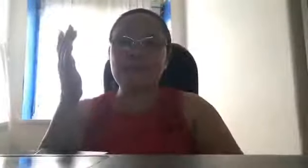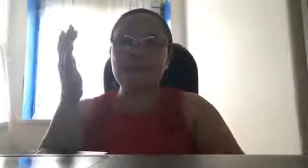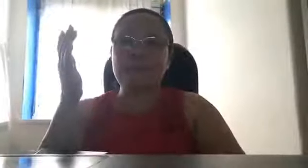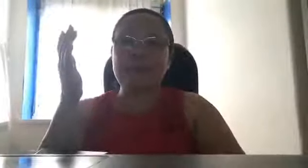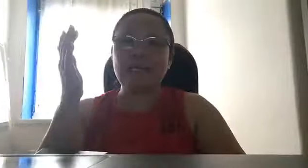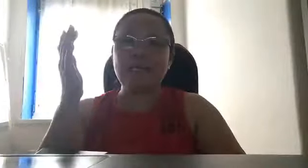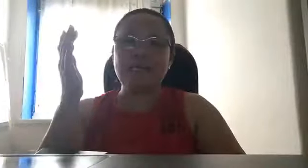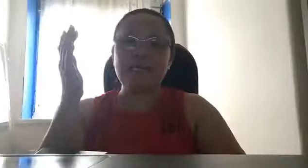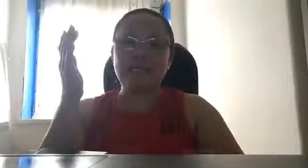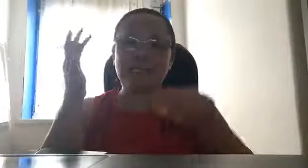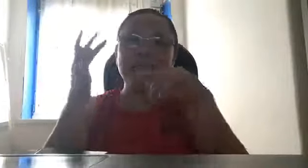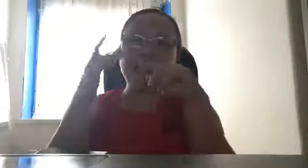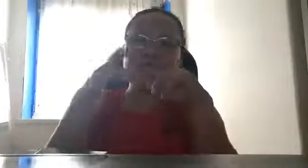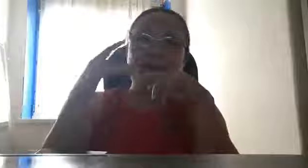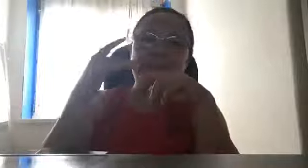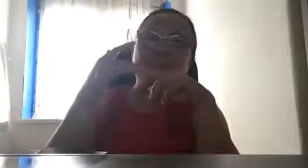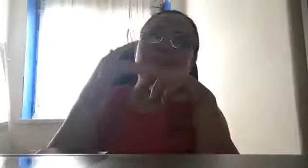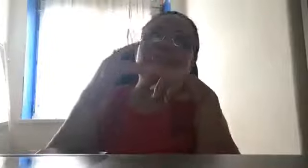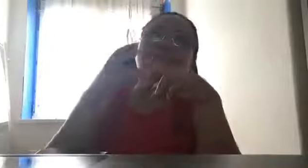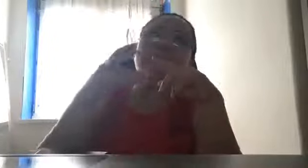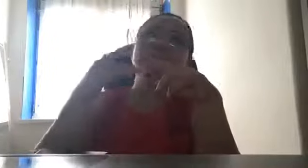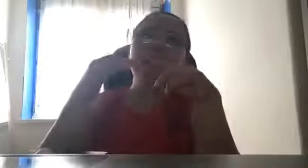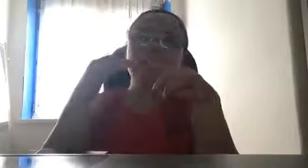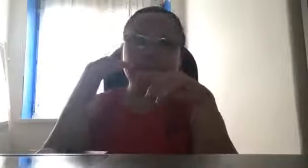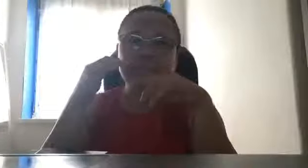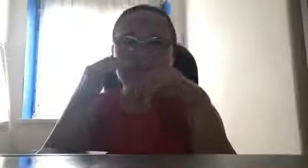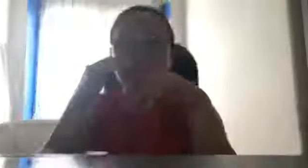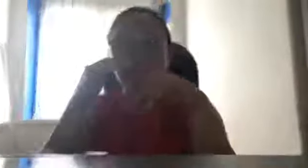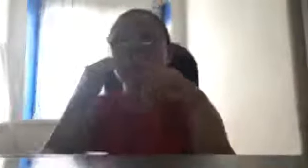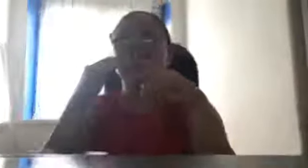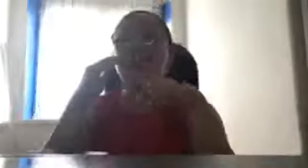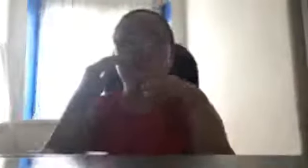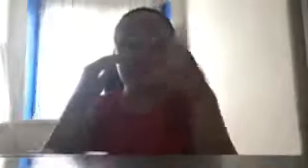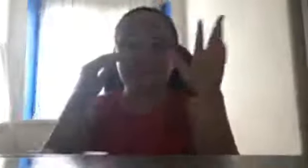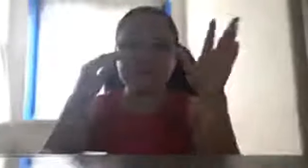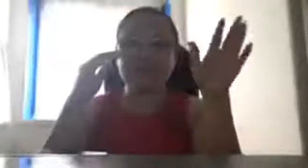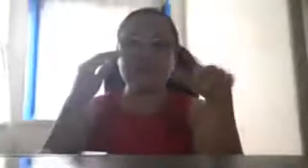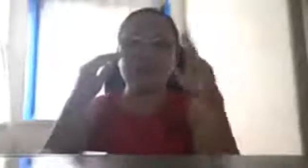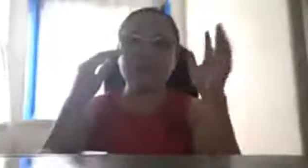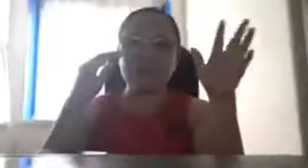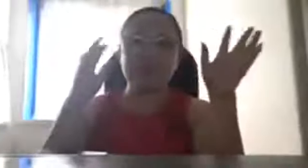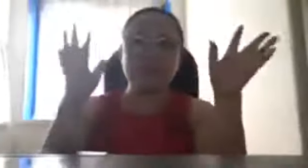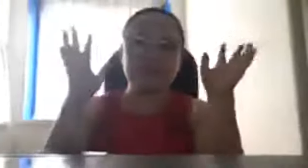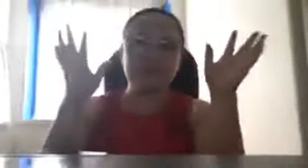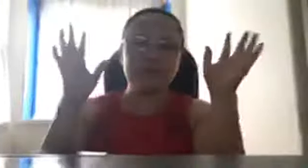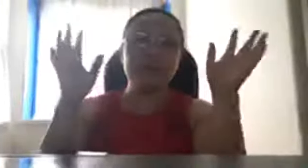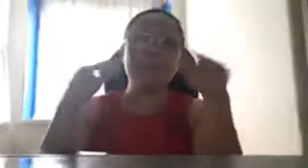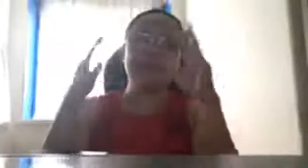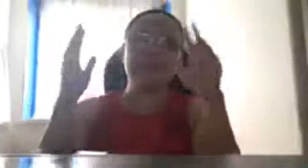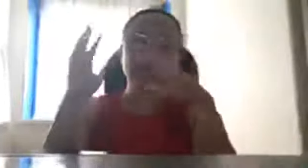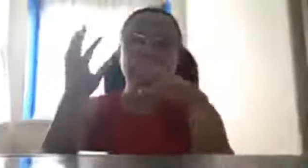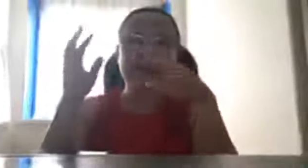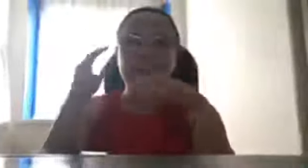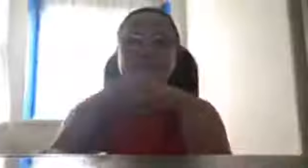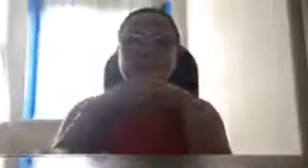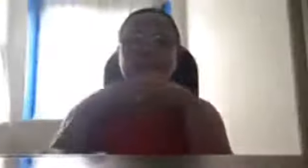pumapatol. Pag sinasabi namin na, sir, pwede ba, yung ganun, doon, doon, sa lugar na yun, ganyan.